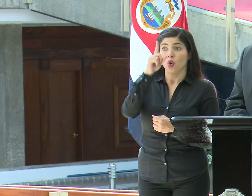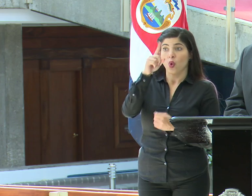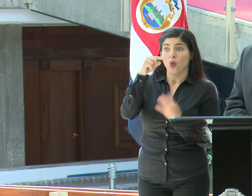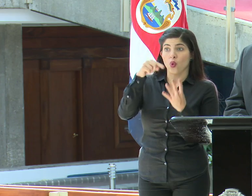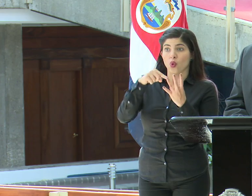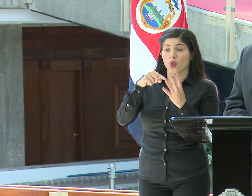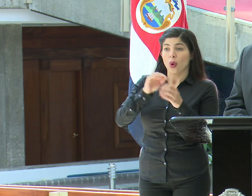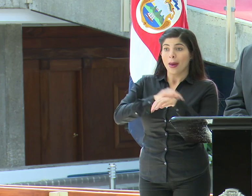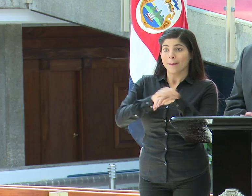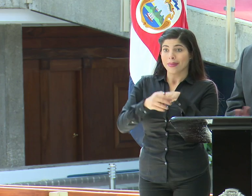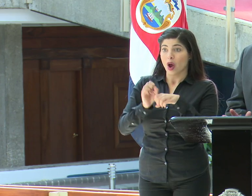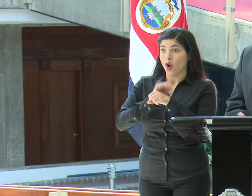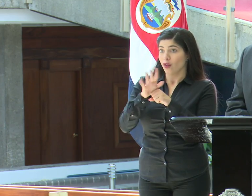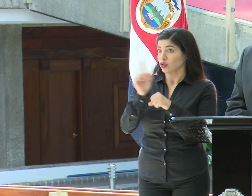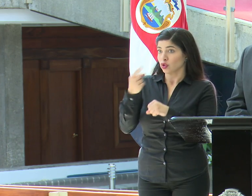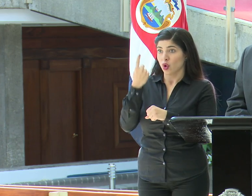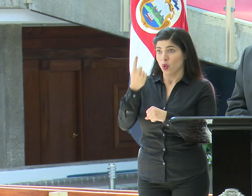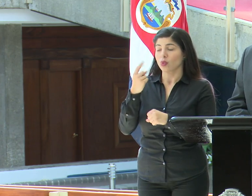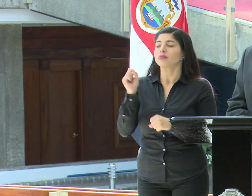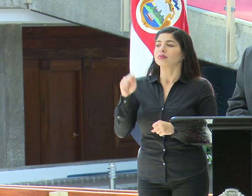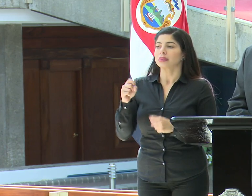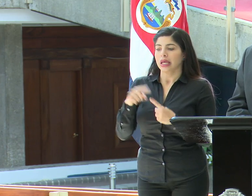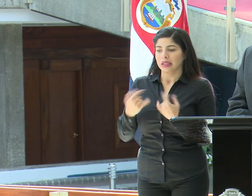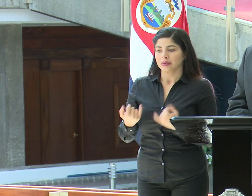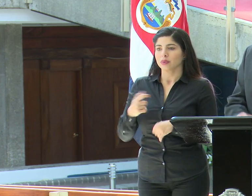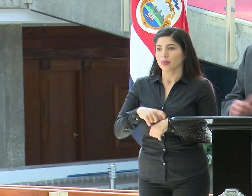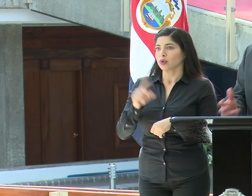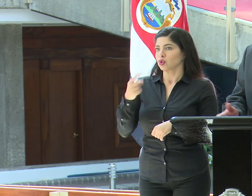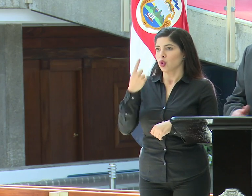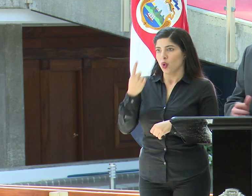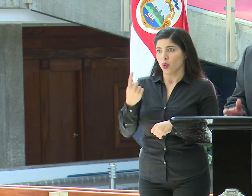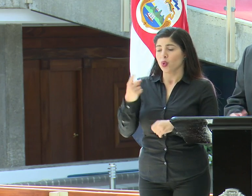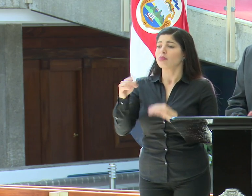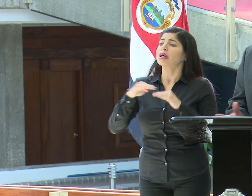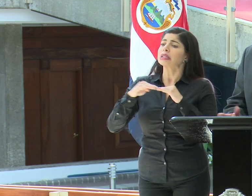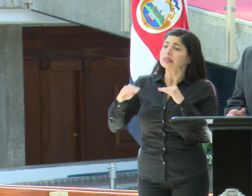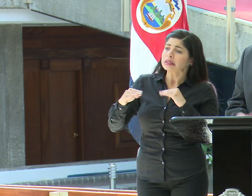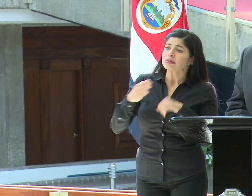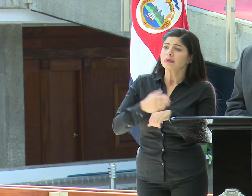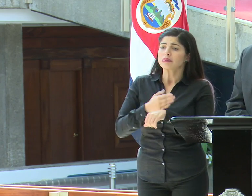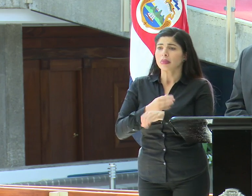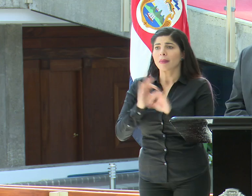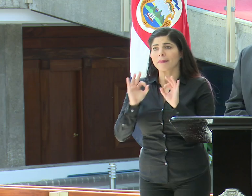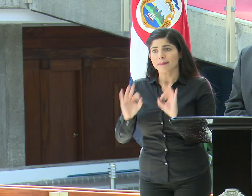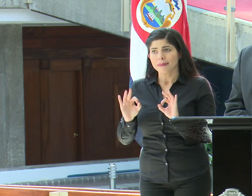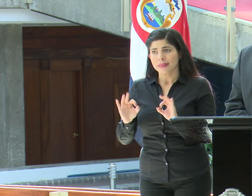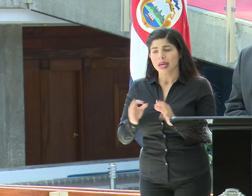enfermedad que no viene? Exacto, hasta el momento. Y que está estable, evolucionando bien.